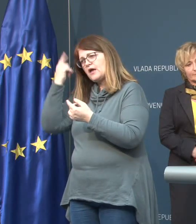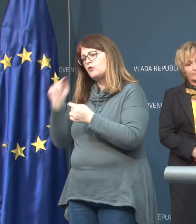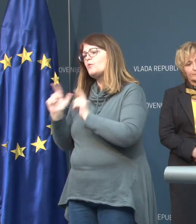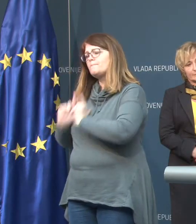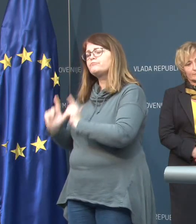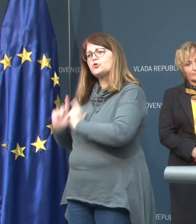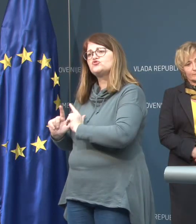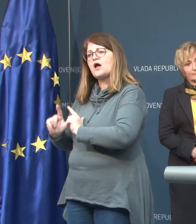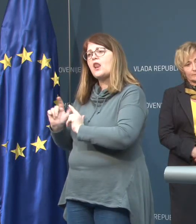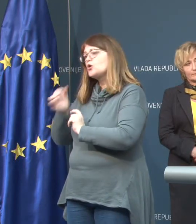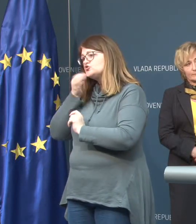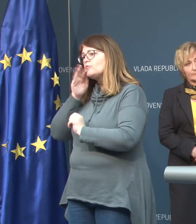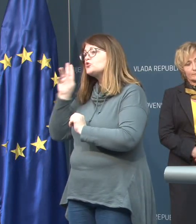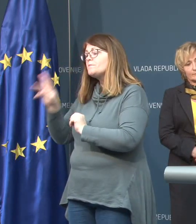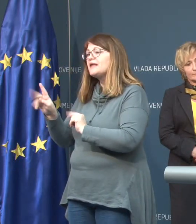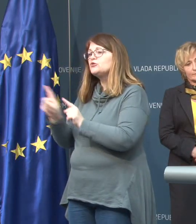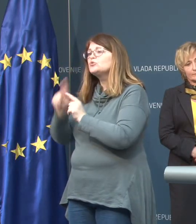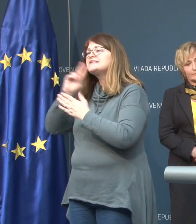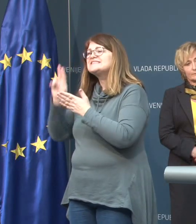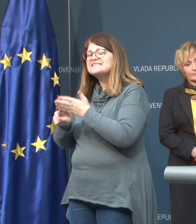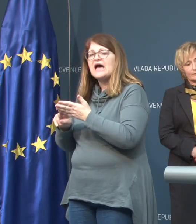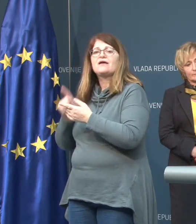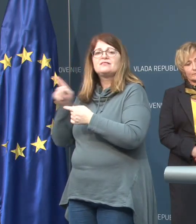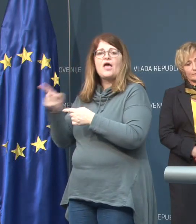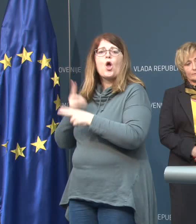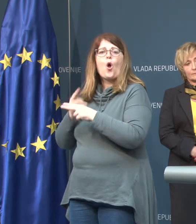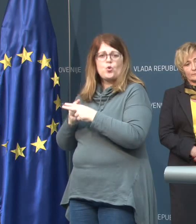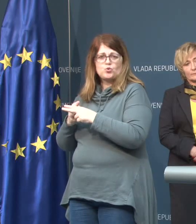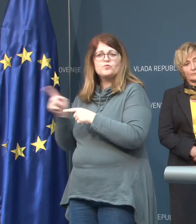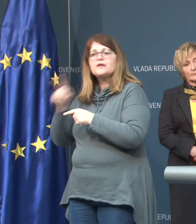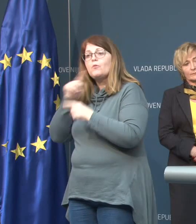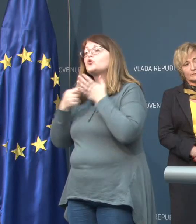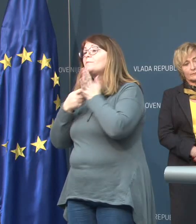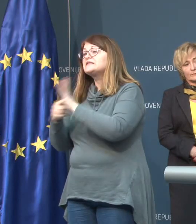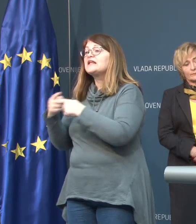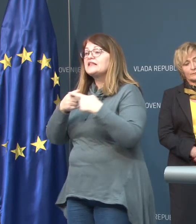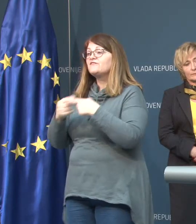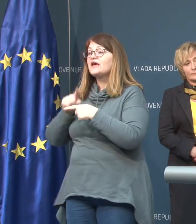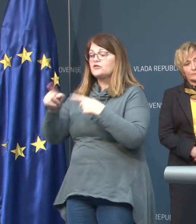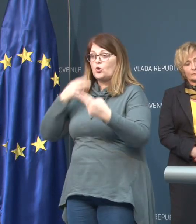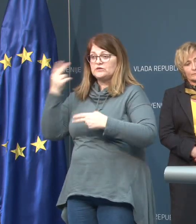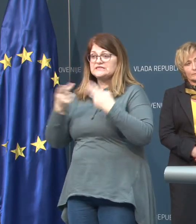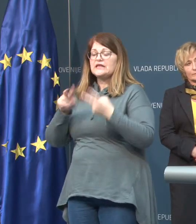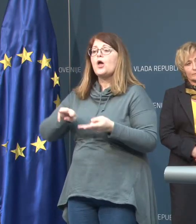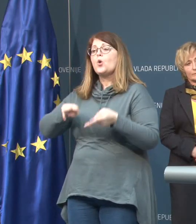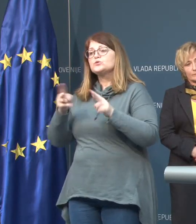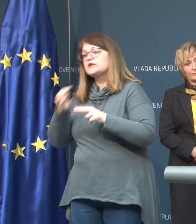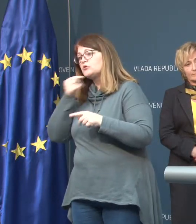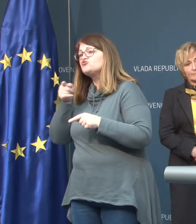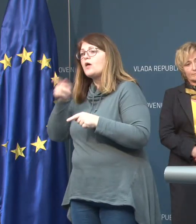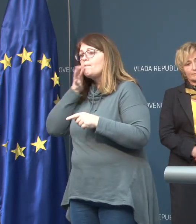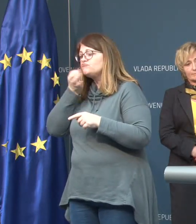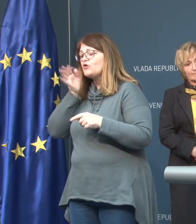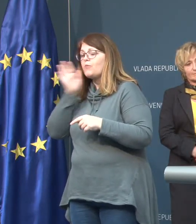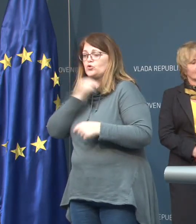počakalo, če bodo imeli klinične znake, simptome in bodo predstavljali tveganje do testiranja oziroma, če bodo zboleli.